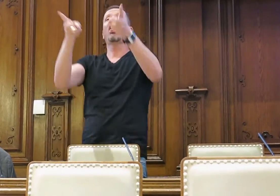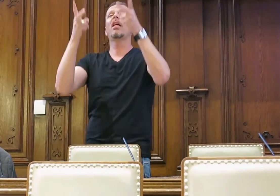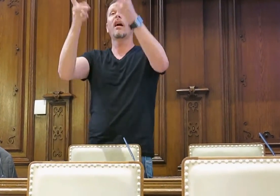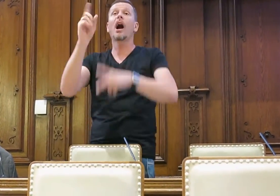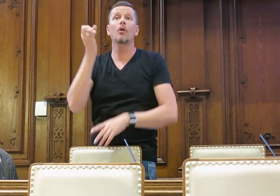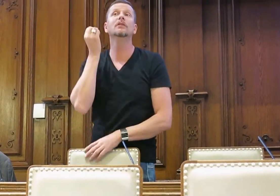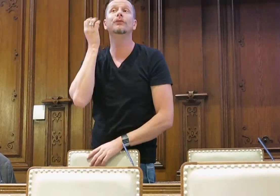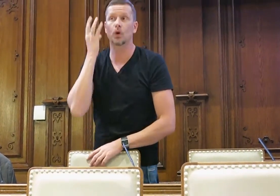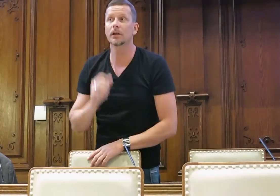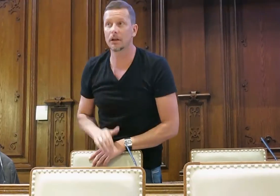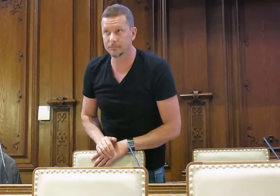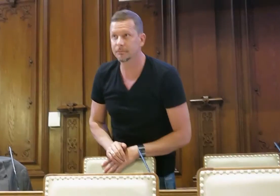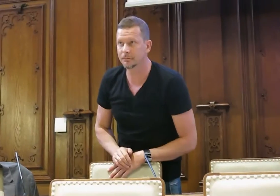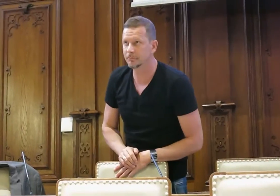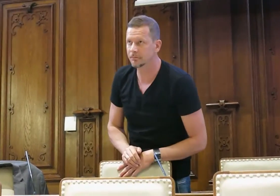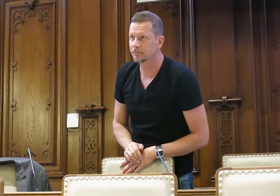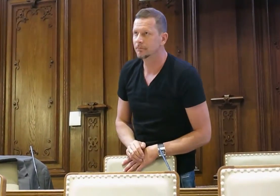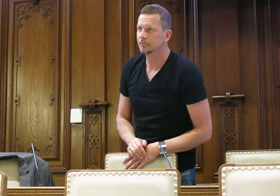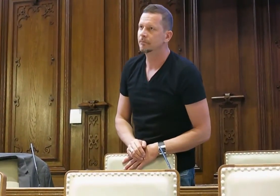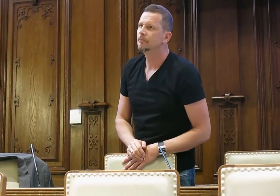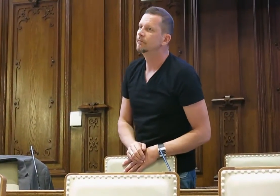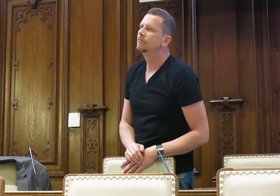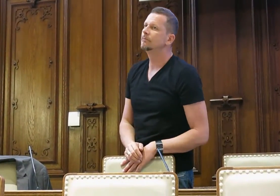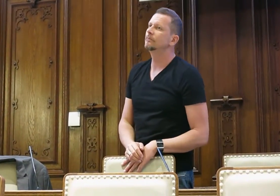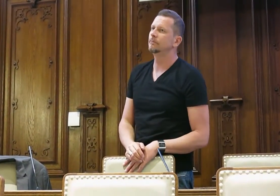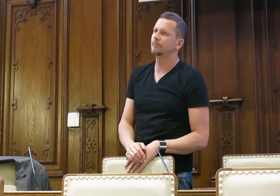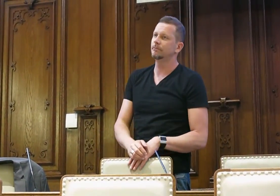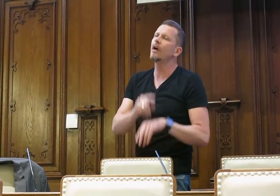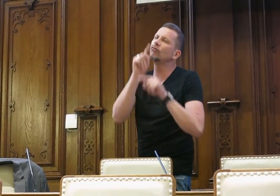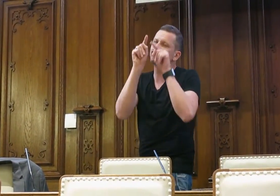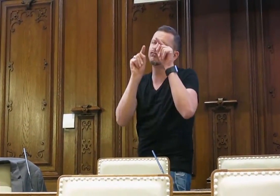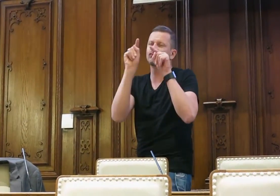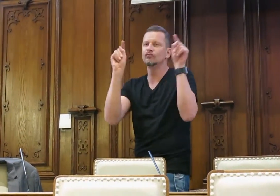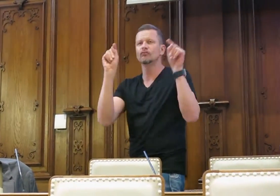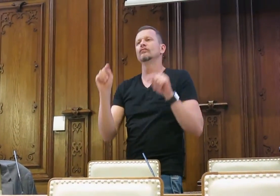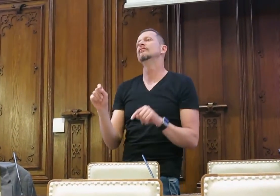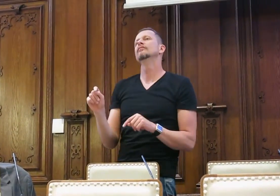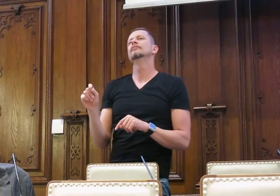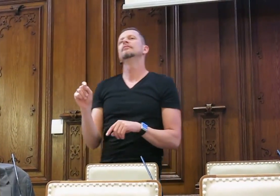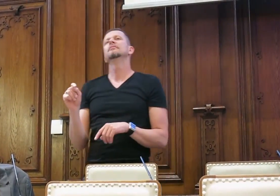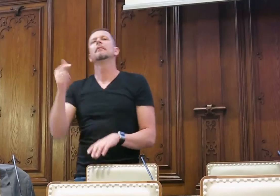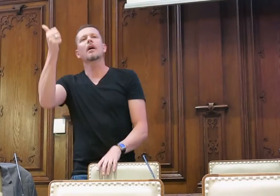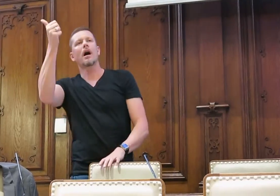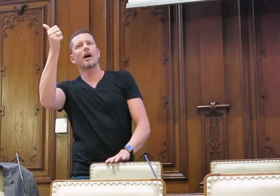Es geht aber auch sehr wohl, dass man gegen Schwerhörige seine Witze hält.